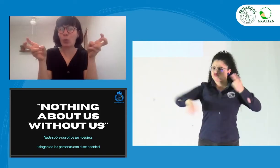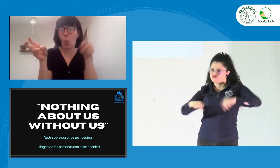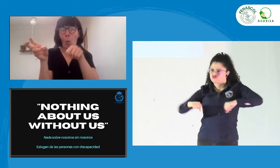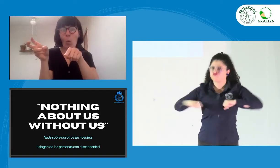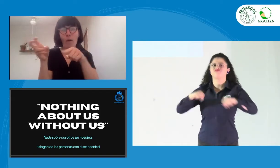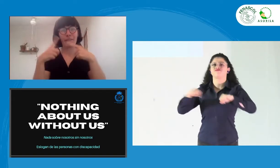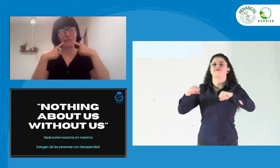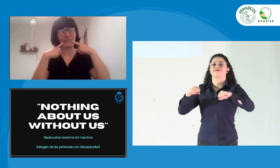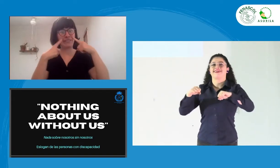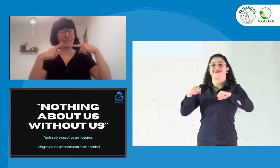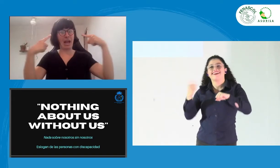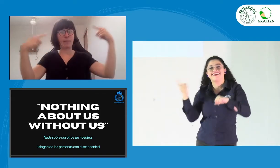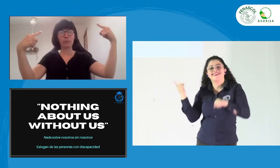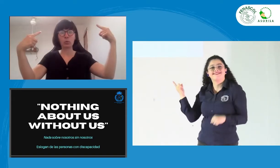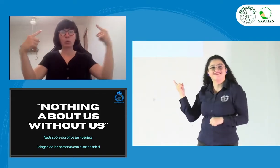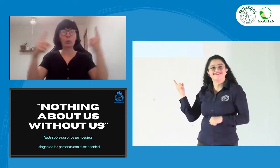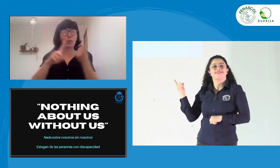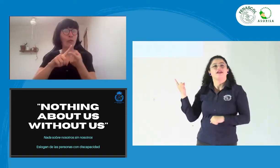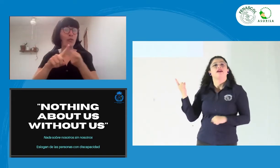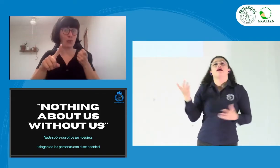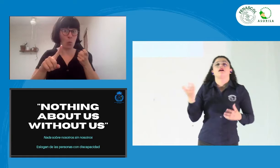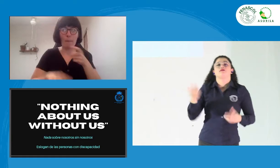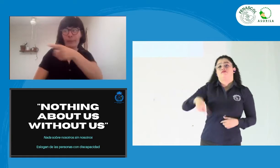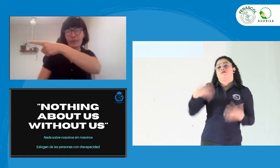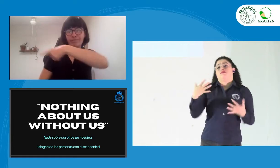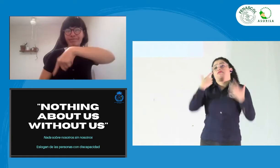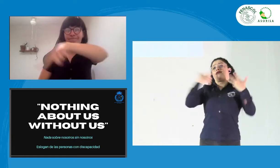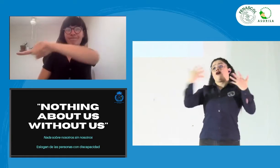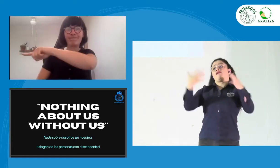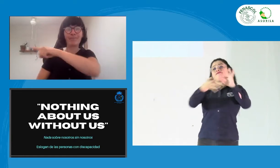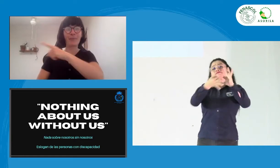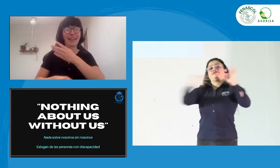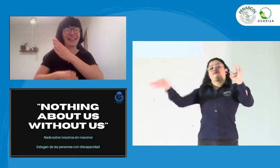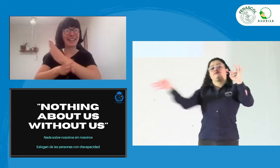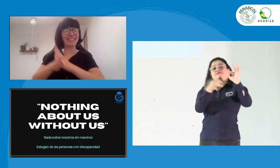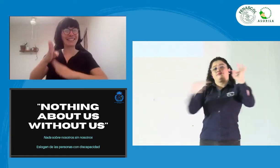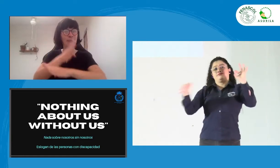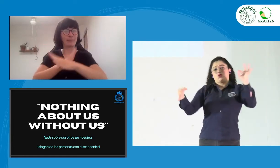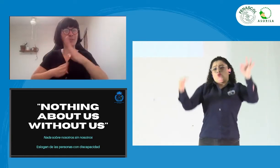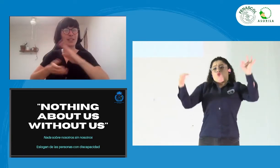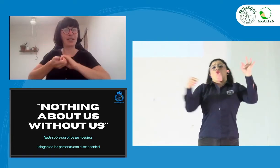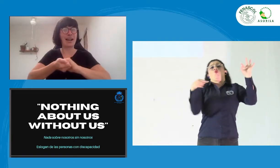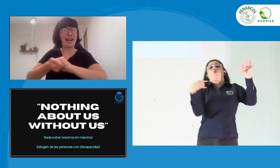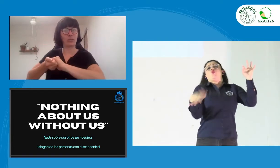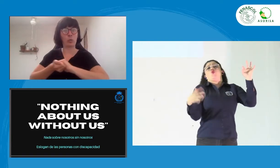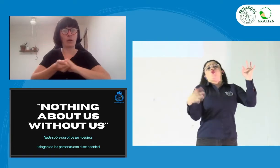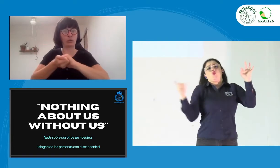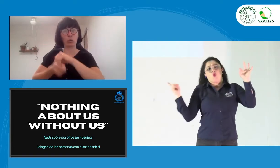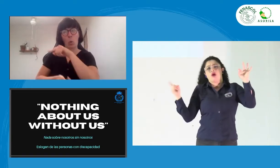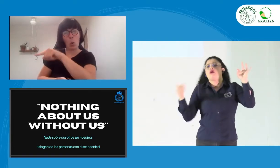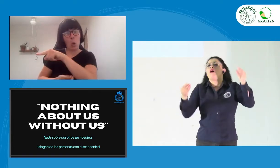sin nosotros. Es una frase muy famosa que viene desde